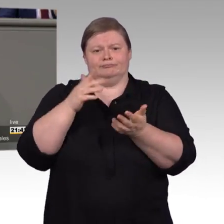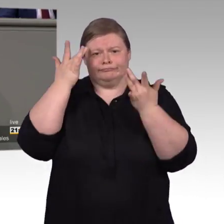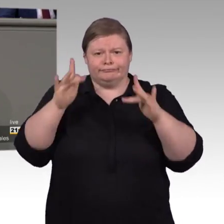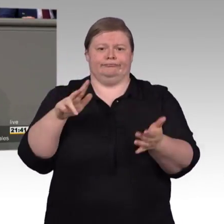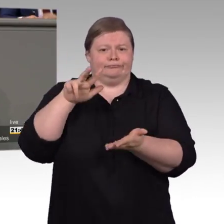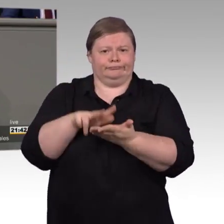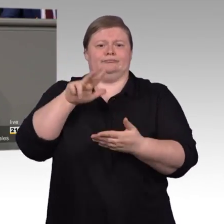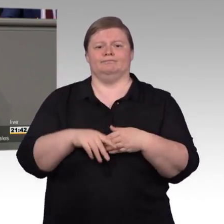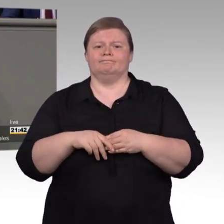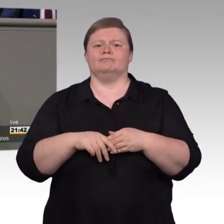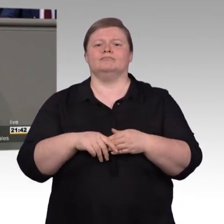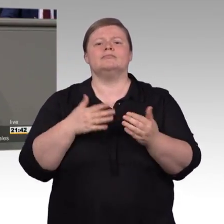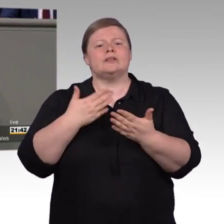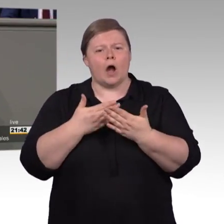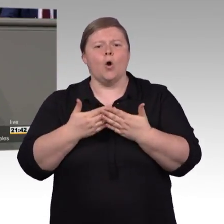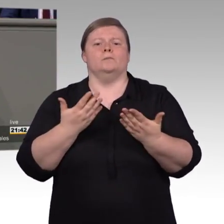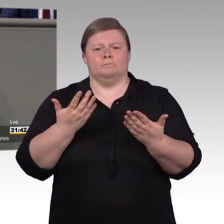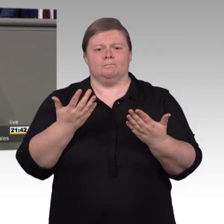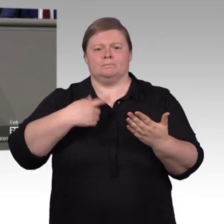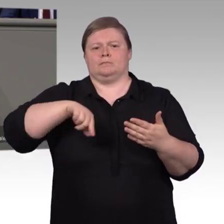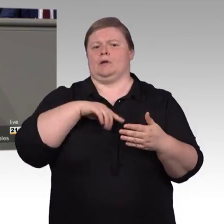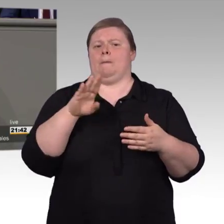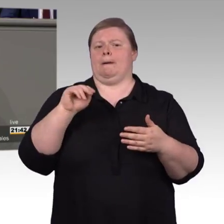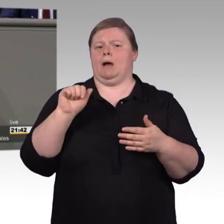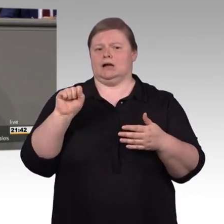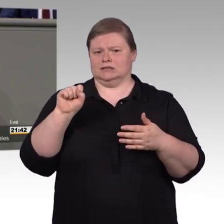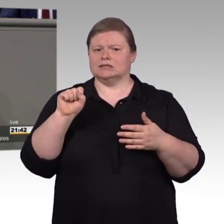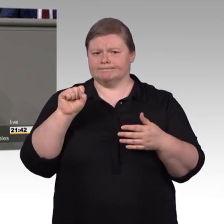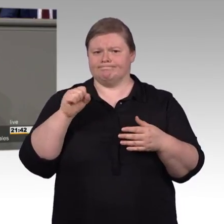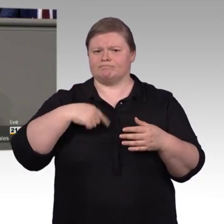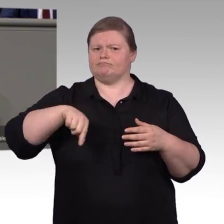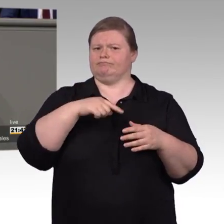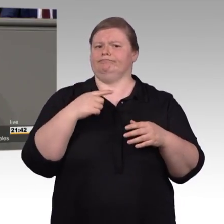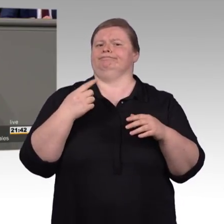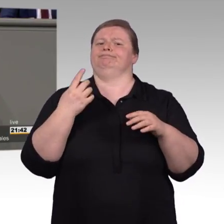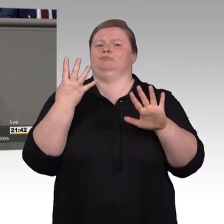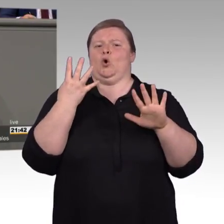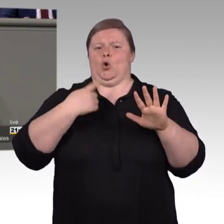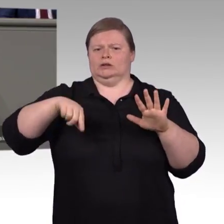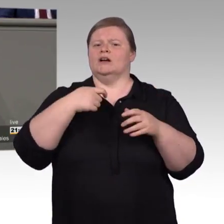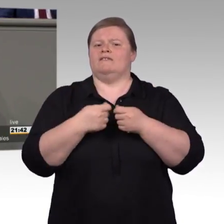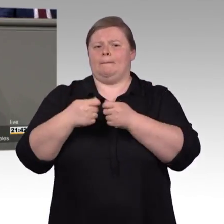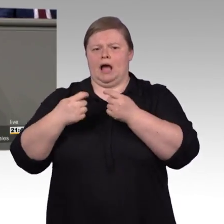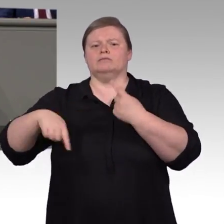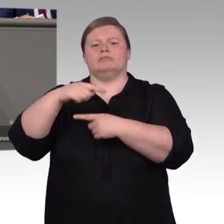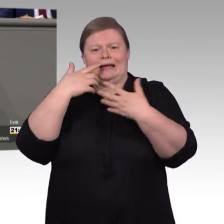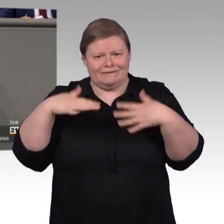Und auch die zuständige Fachabteilung stand im regen Austausch mit den Verbänden. Dadurch sind schon wesentliche Verbesserungen in den Gesetzentwurf eingeflossen.